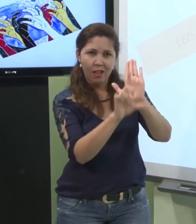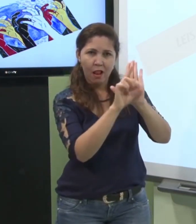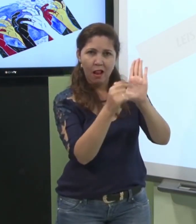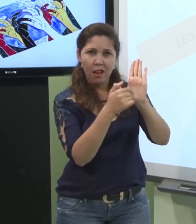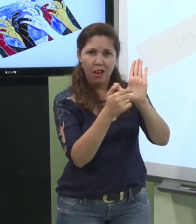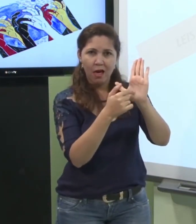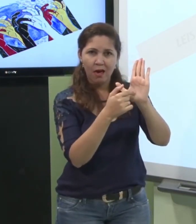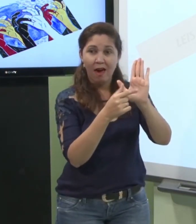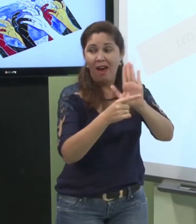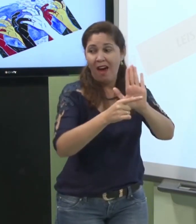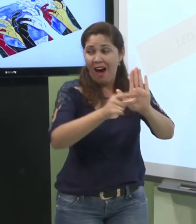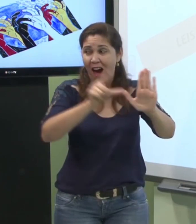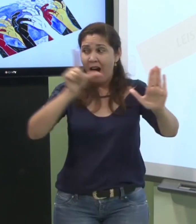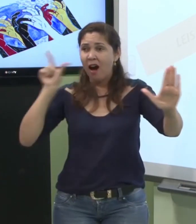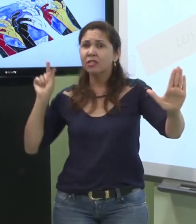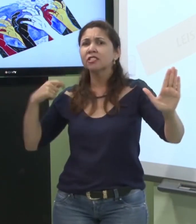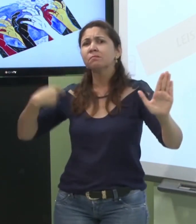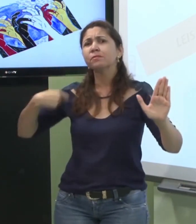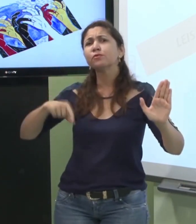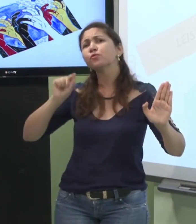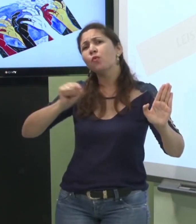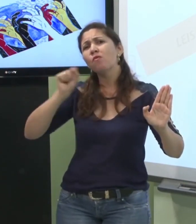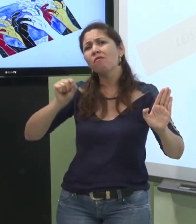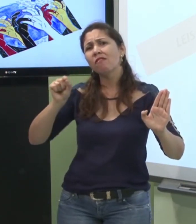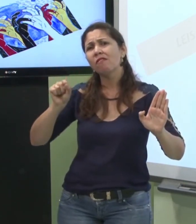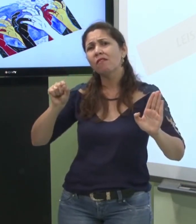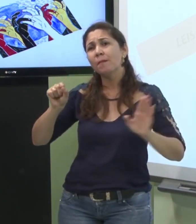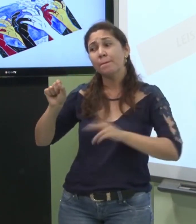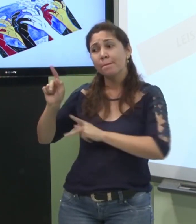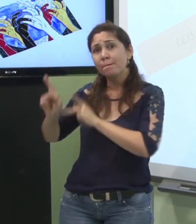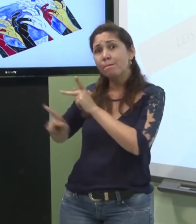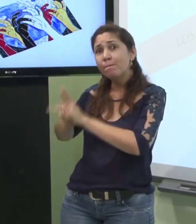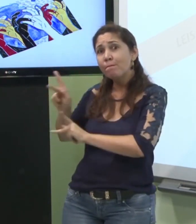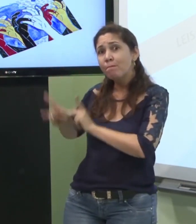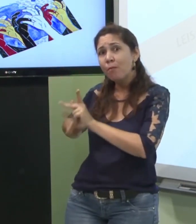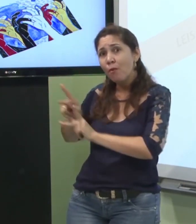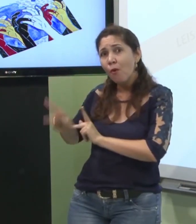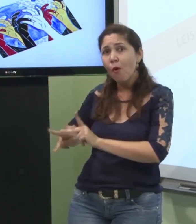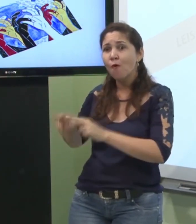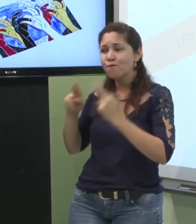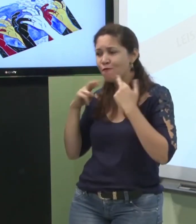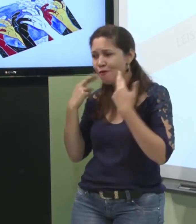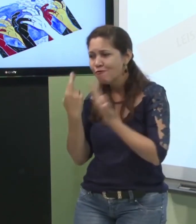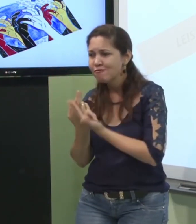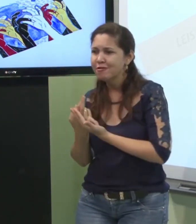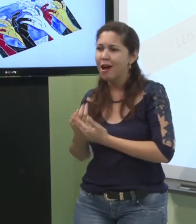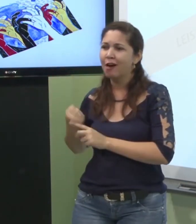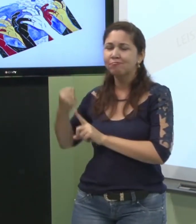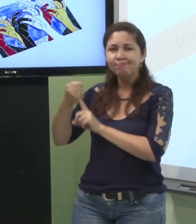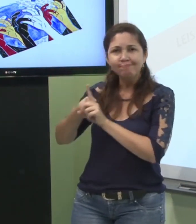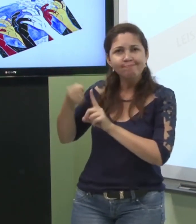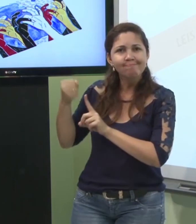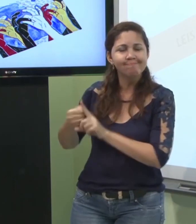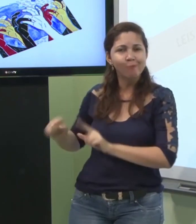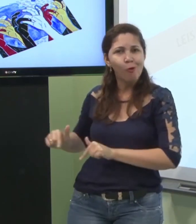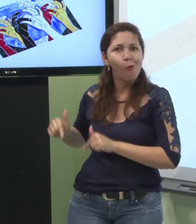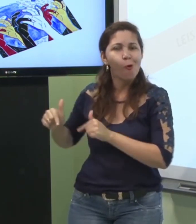para se fazer uma lei antes o povo surdo precisa fazer uma reunião eles